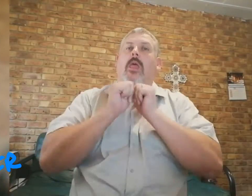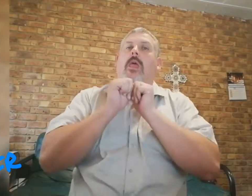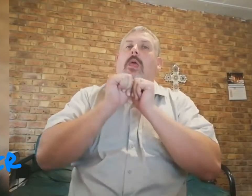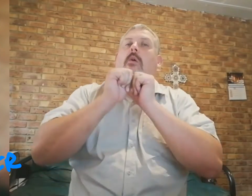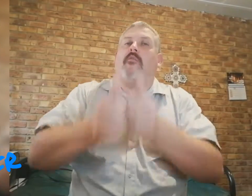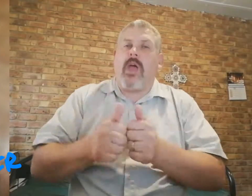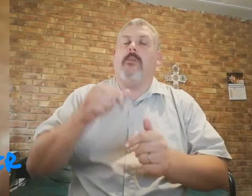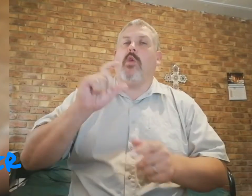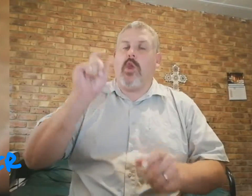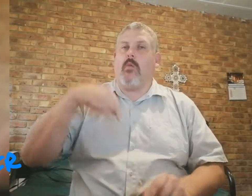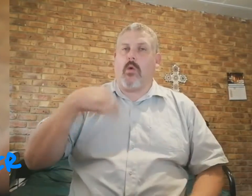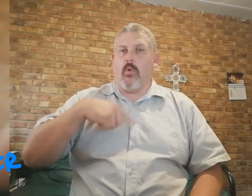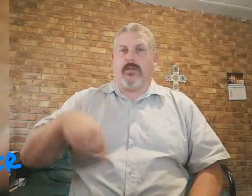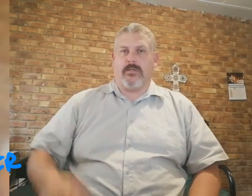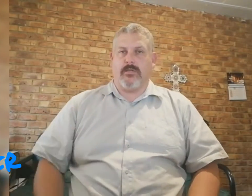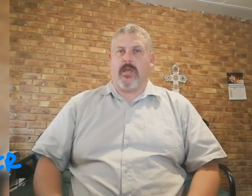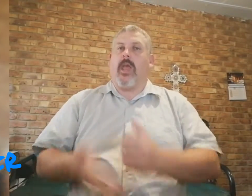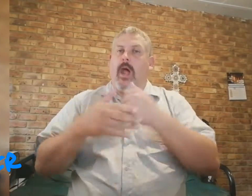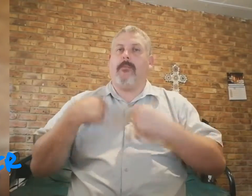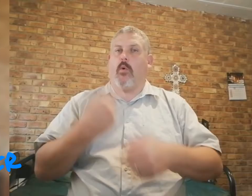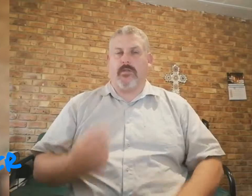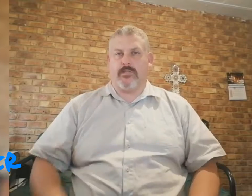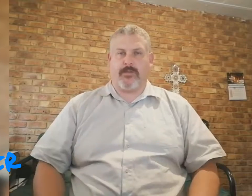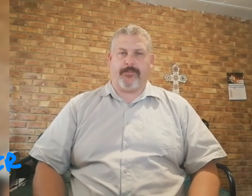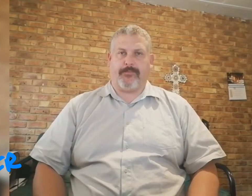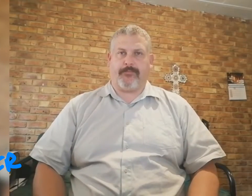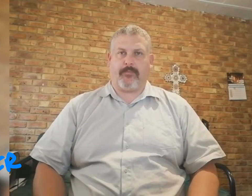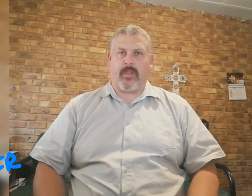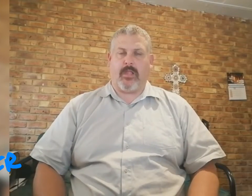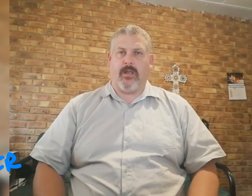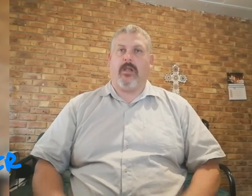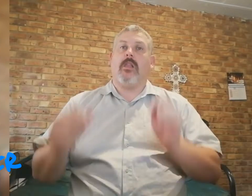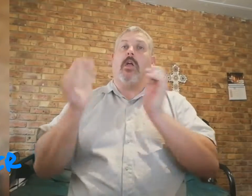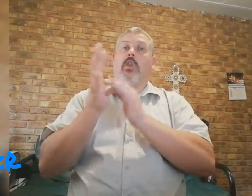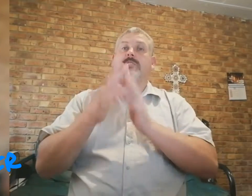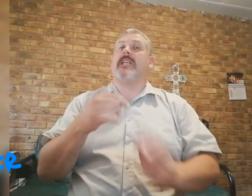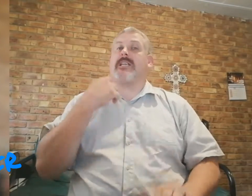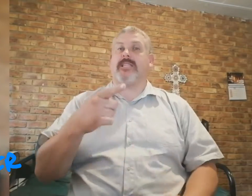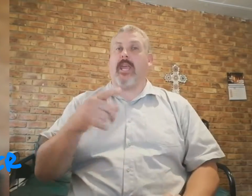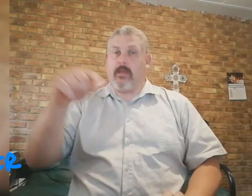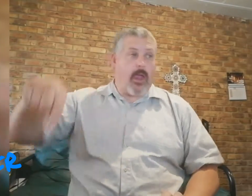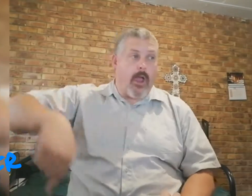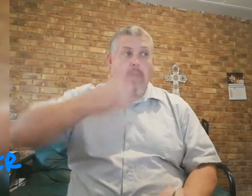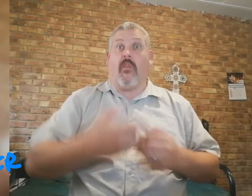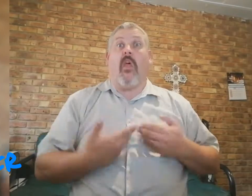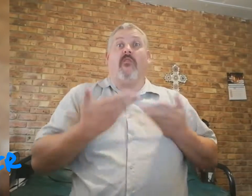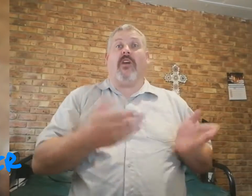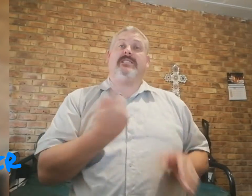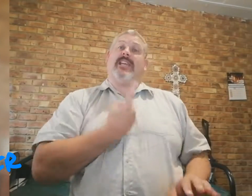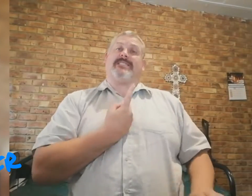ontvang u oor ons, help ons. En Jesus het gescheien, gaan, wees jylle